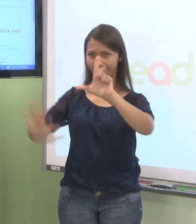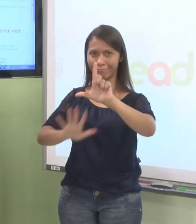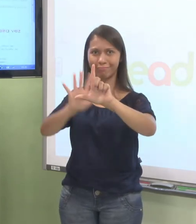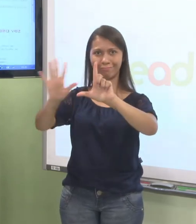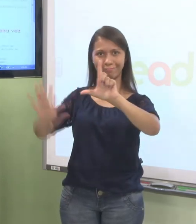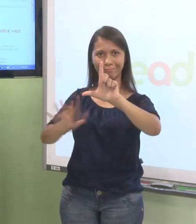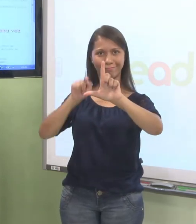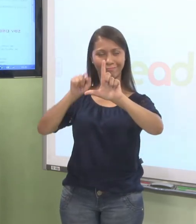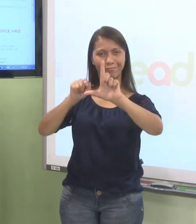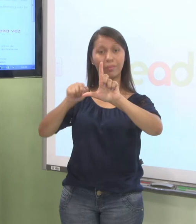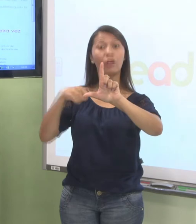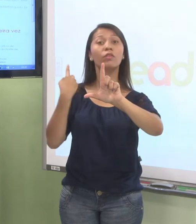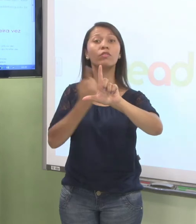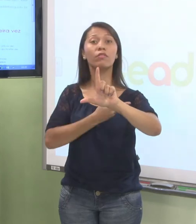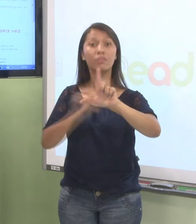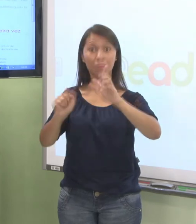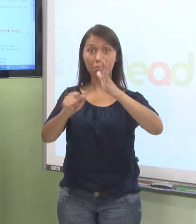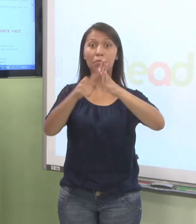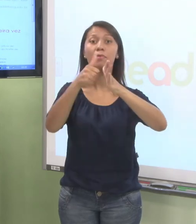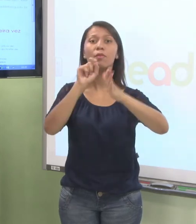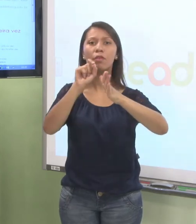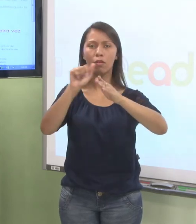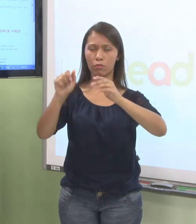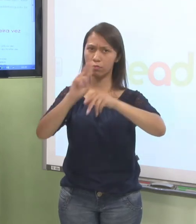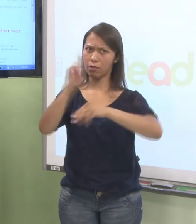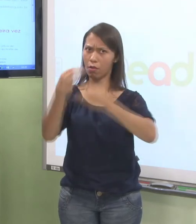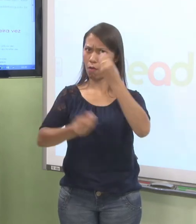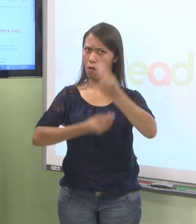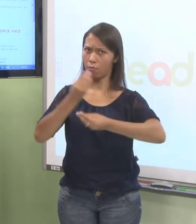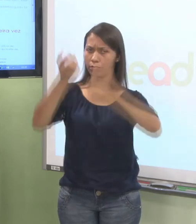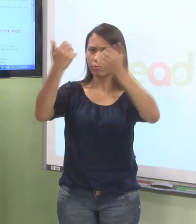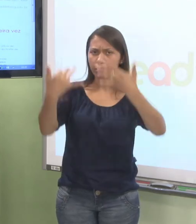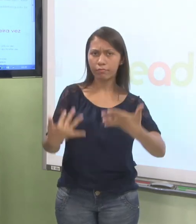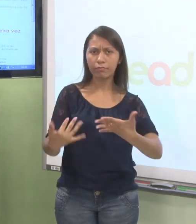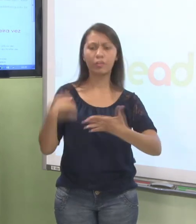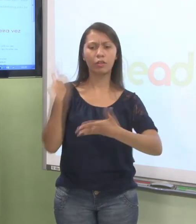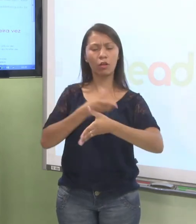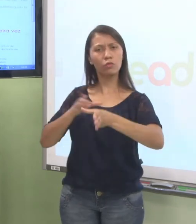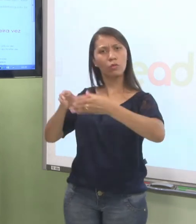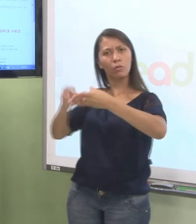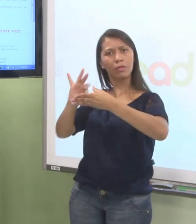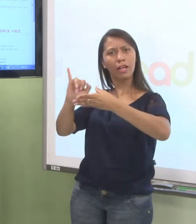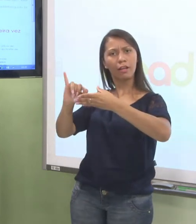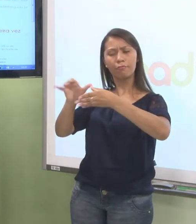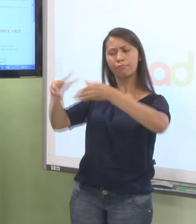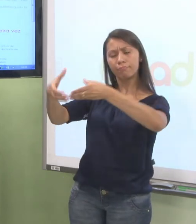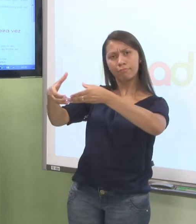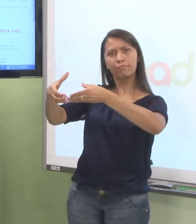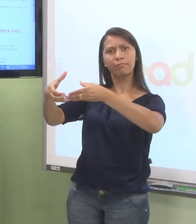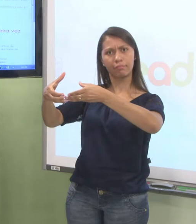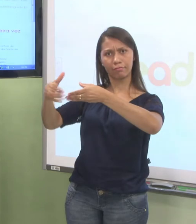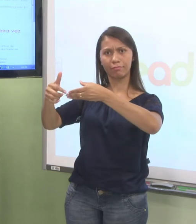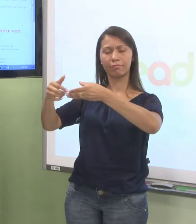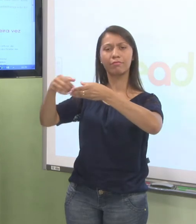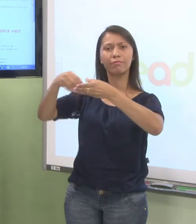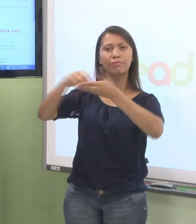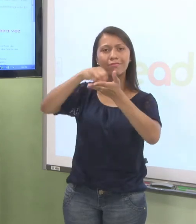faz para fazer o primeiro acesso aqui? Nós aqui da equipe de TI, iremos passar para os seus tutores o acesso de